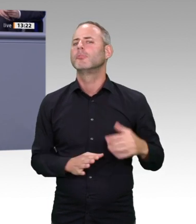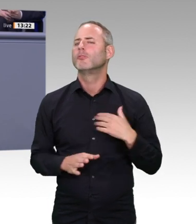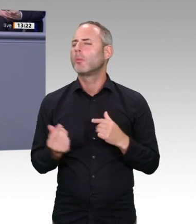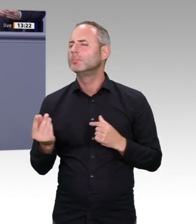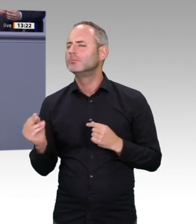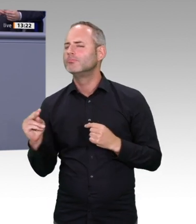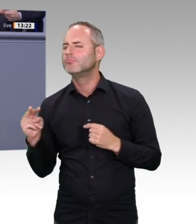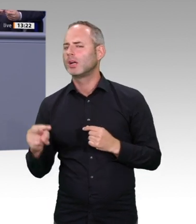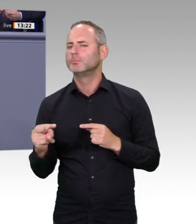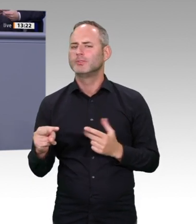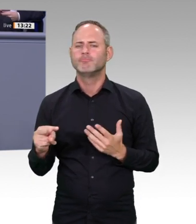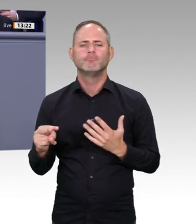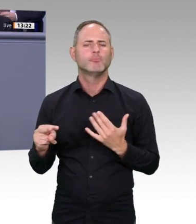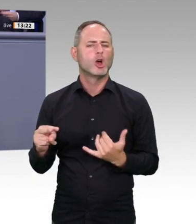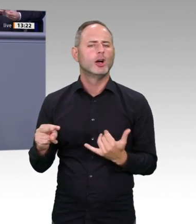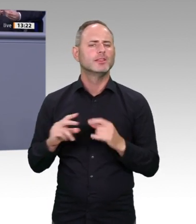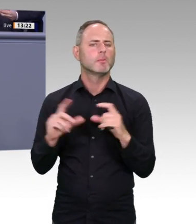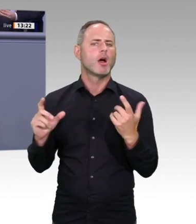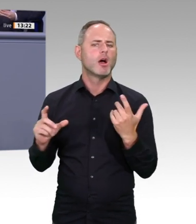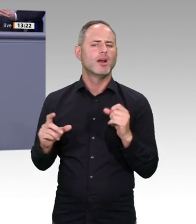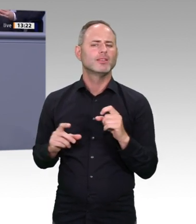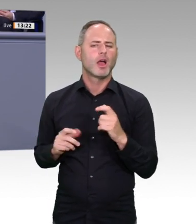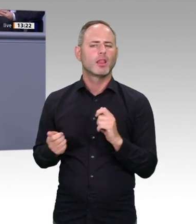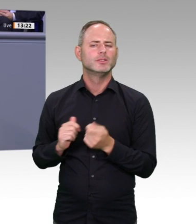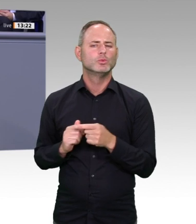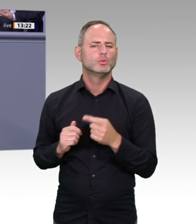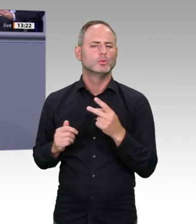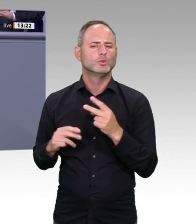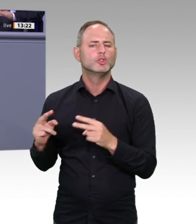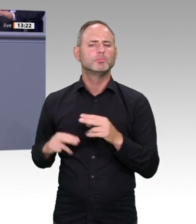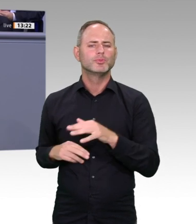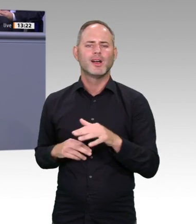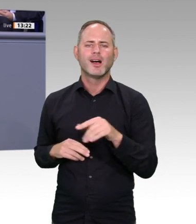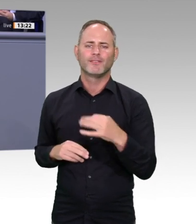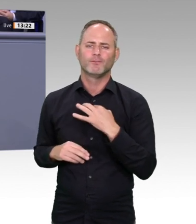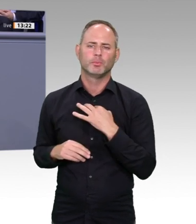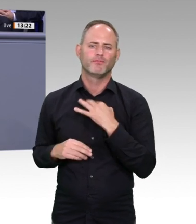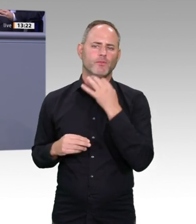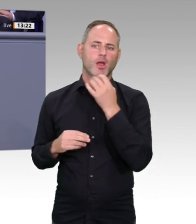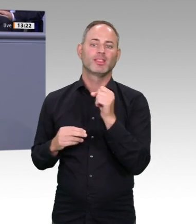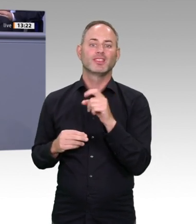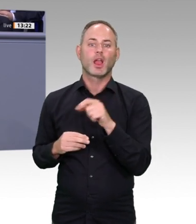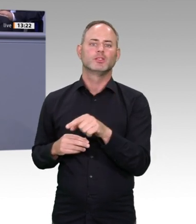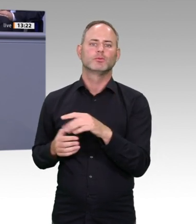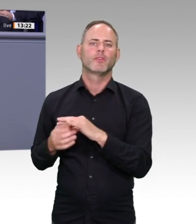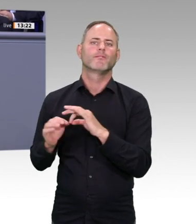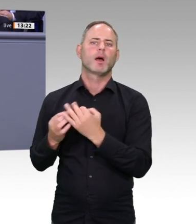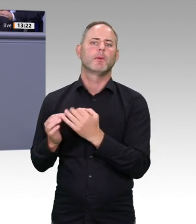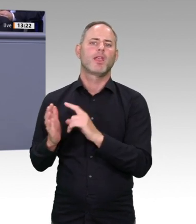auch damit zu tun, dass wir den Antrag entschlackt haben, dass er digital ist, dass 24 Stunden, sieben Tage die Woche eine Erreichbarkeit